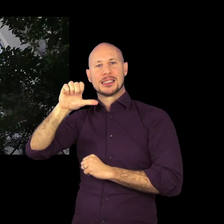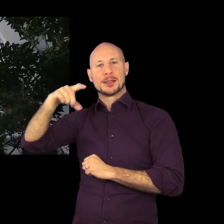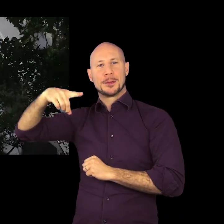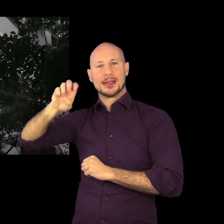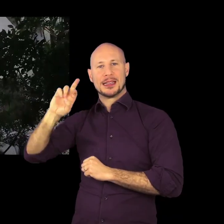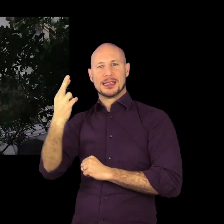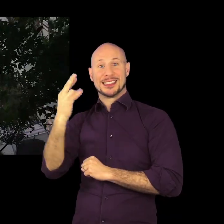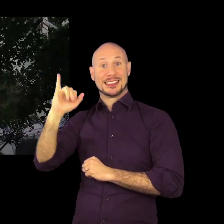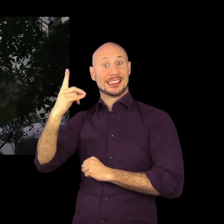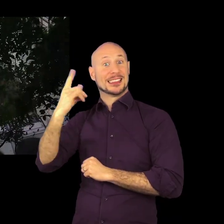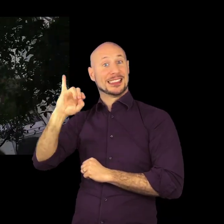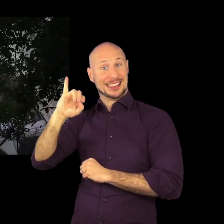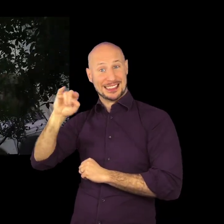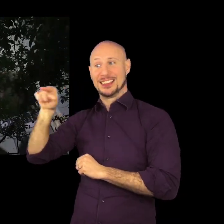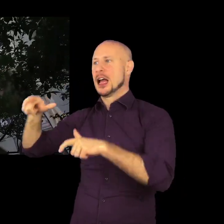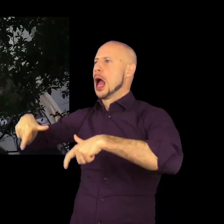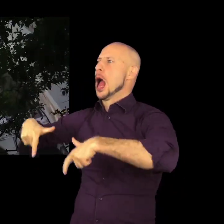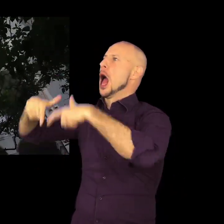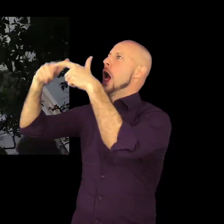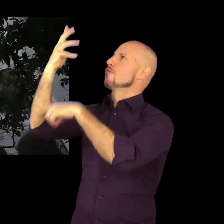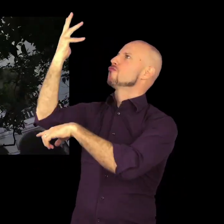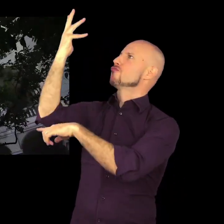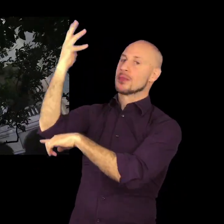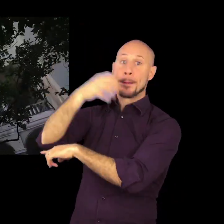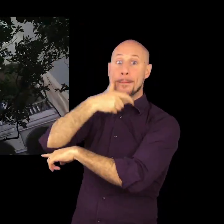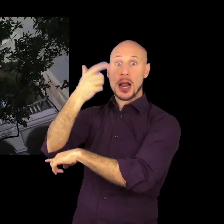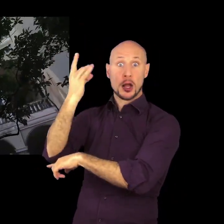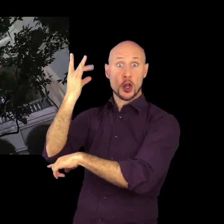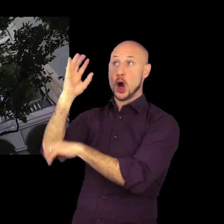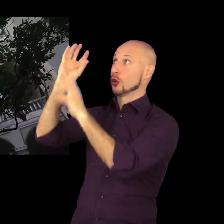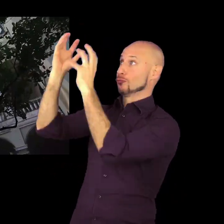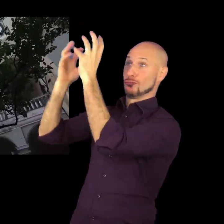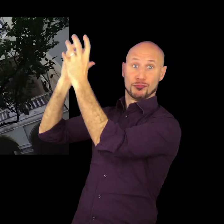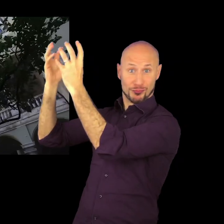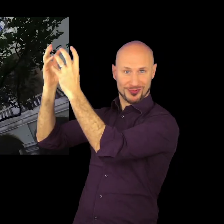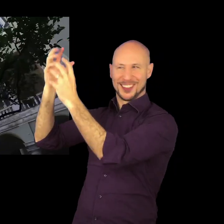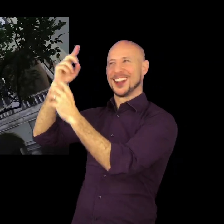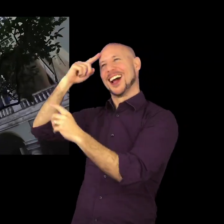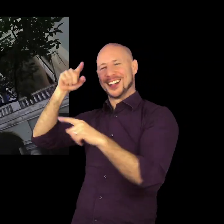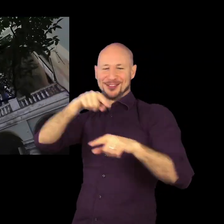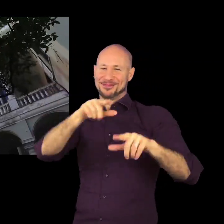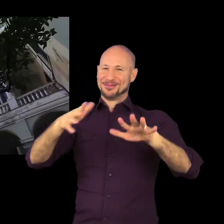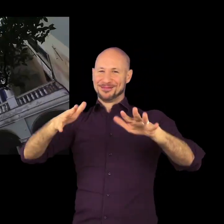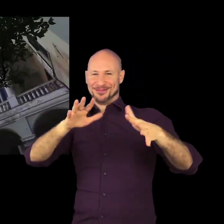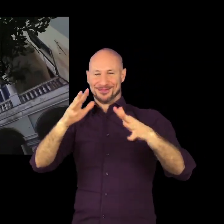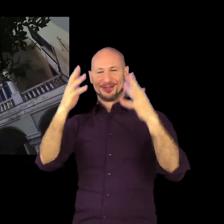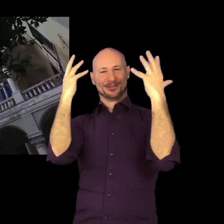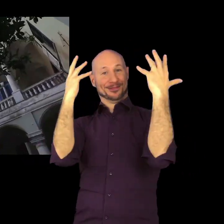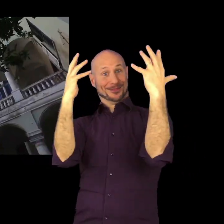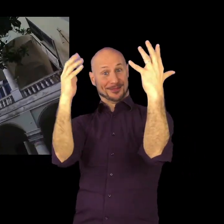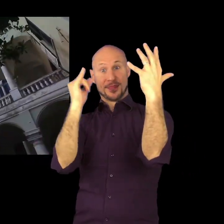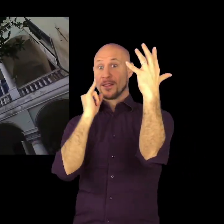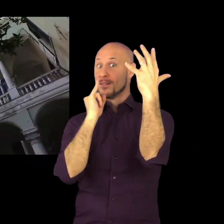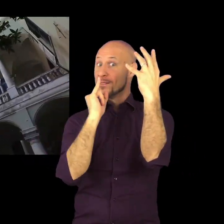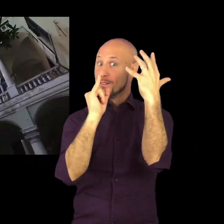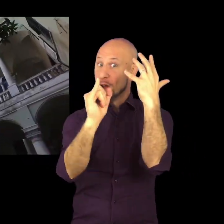il luogo proprio del mito vero e proprio perché è un richiamo allo stesso giardino delle Speridi, quindi diventa un luogo aulico per